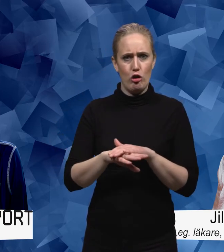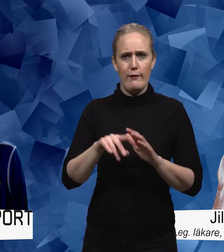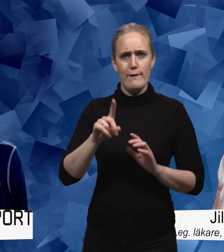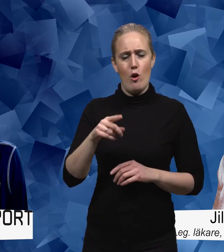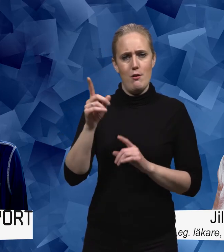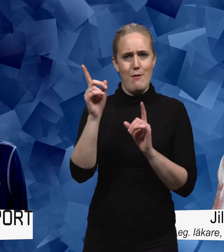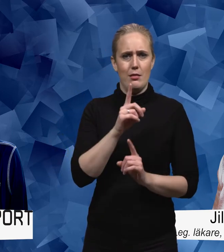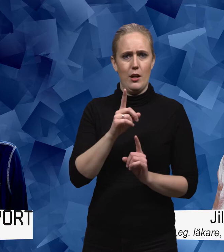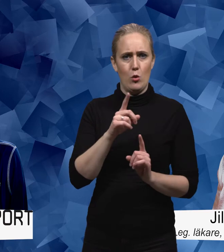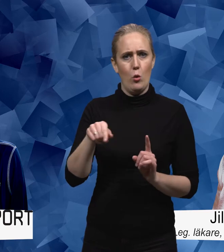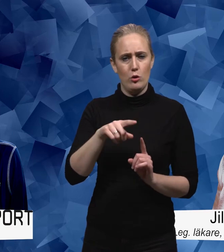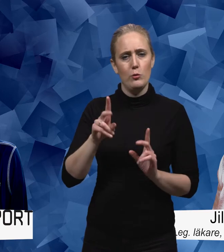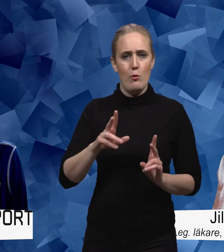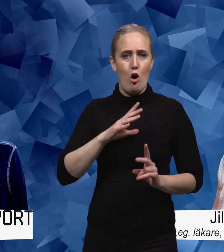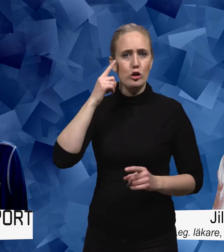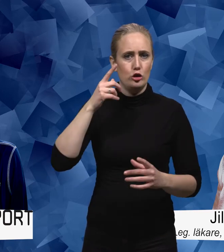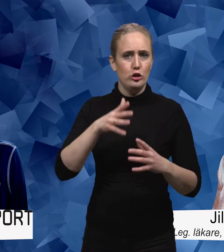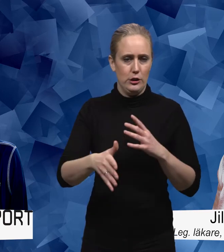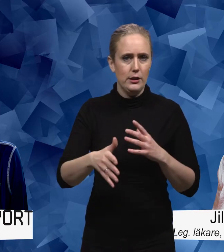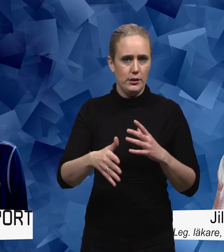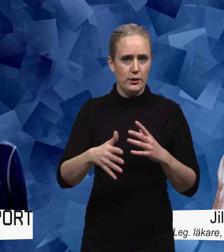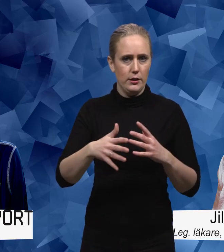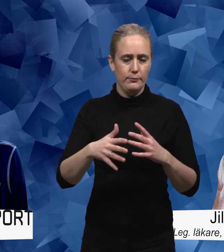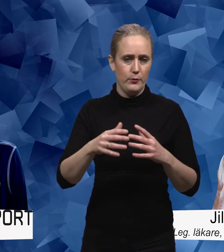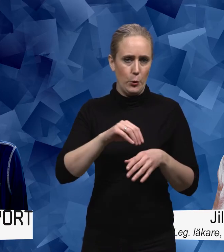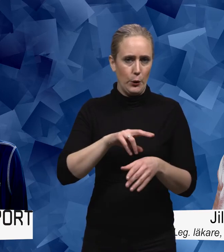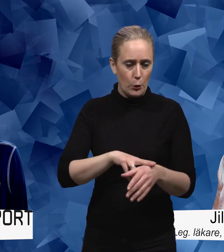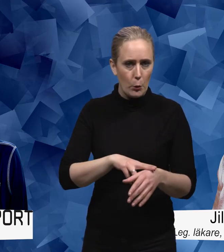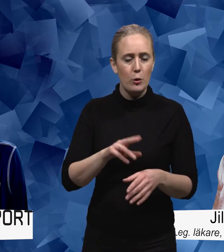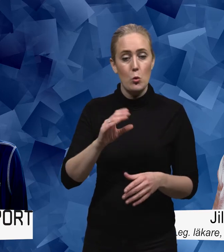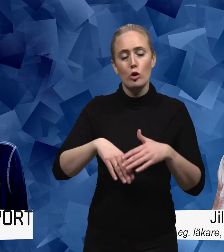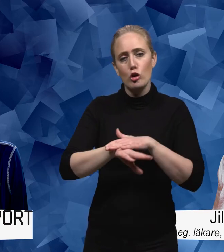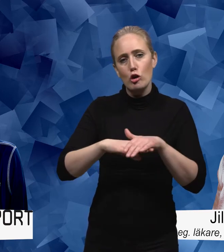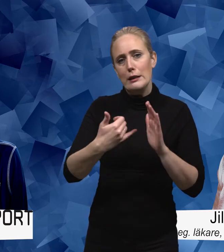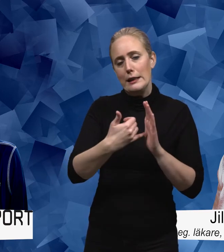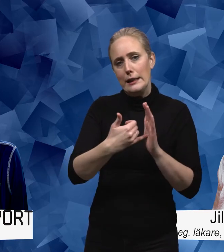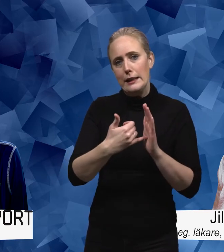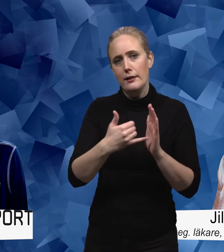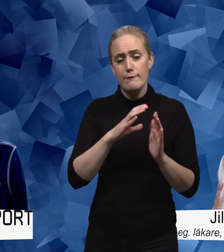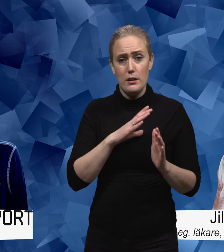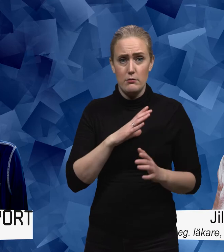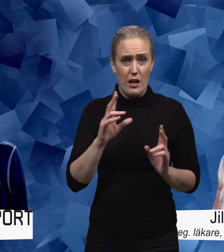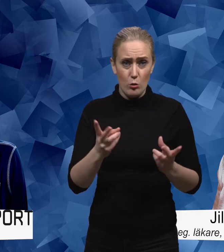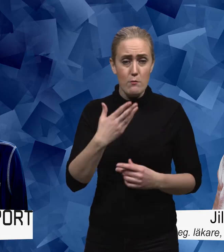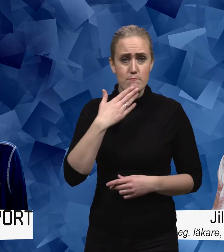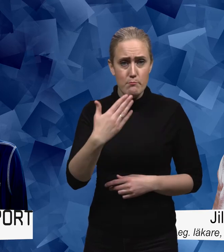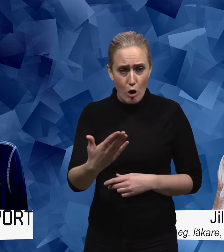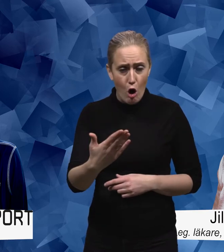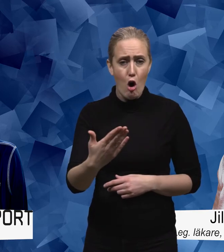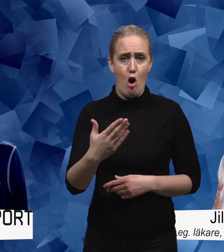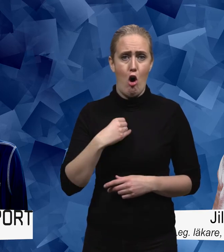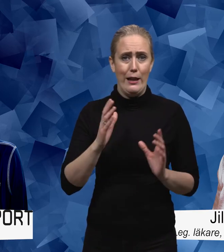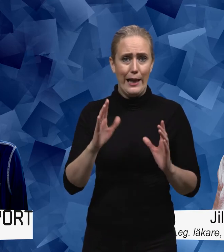då har en psykiatrisk sjukdom så i basen för allas mående så finns det goda levnadsvanor